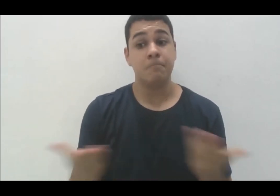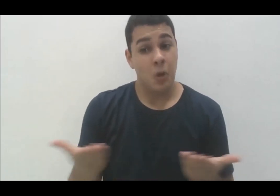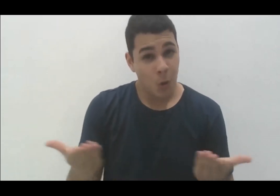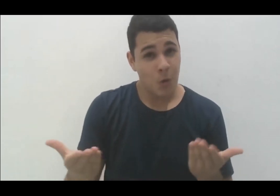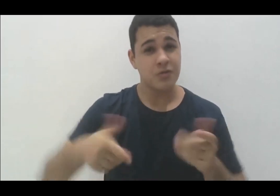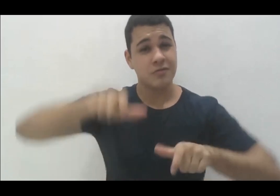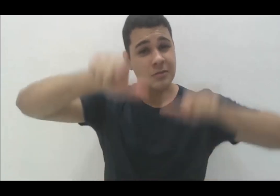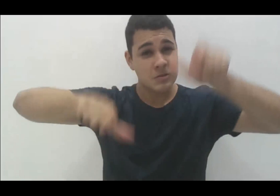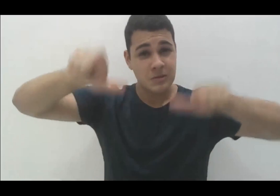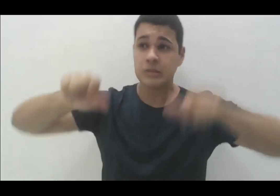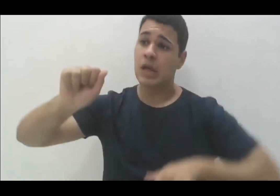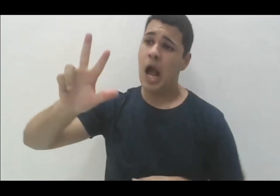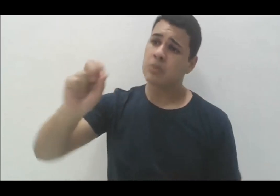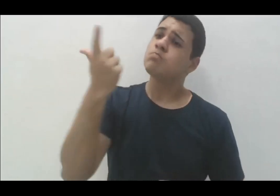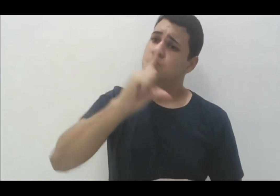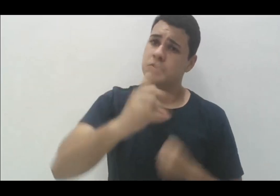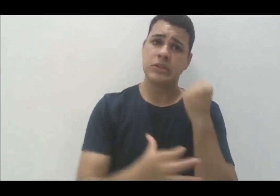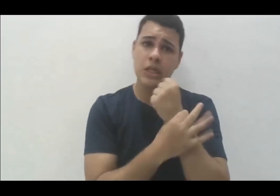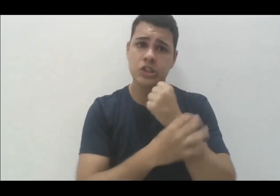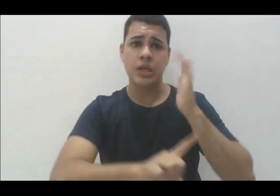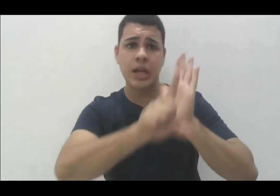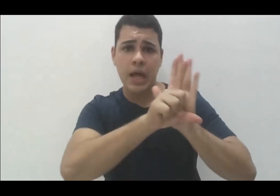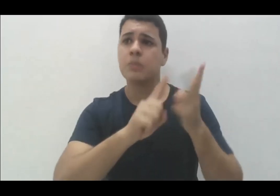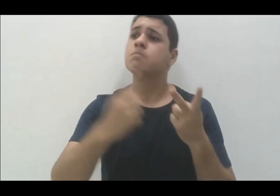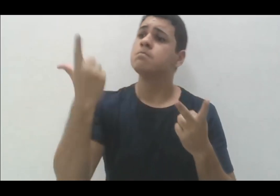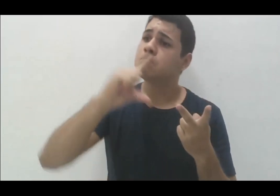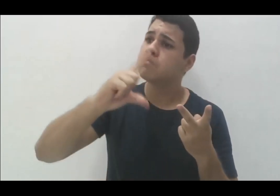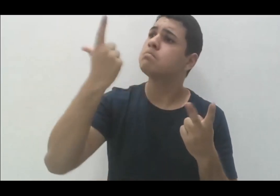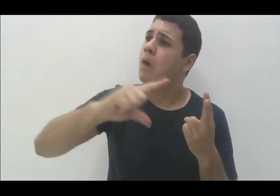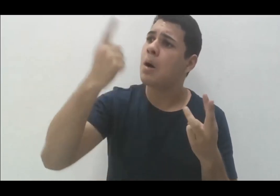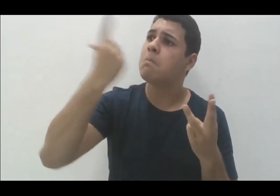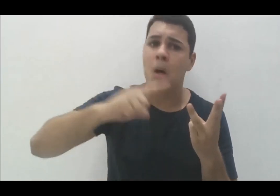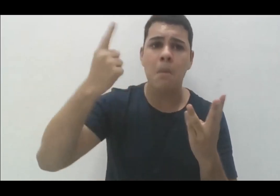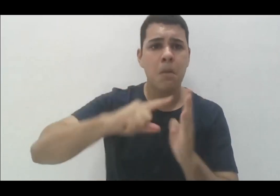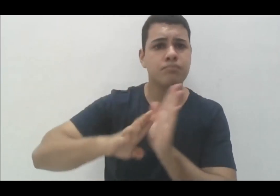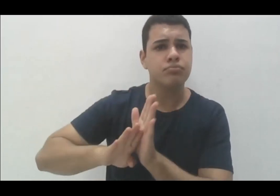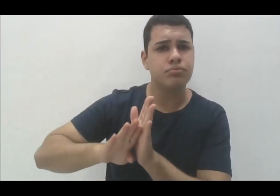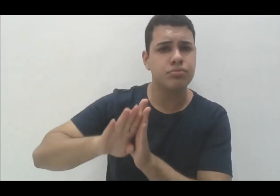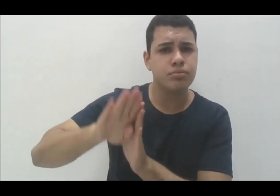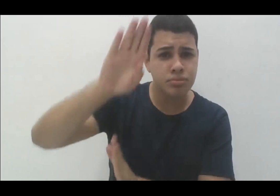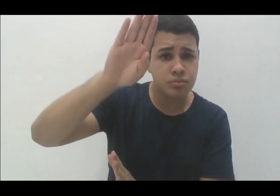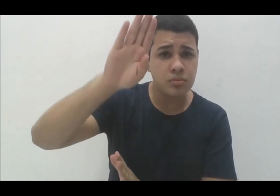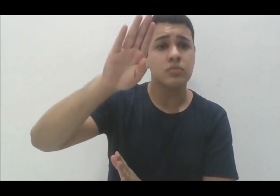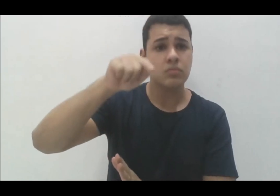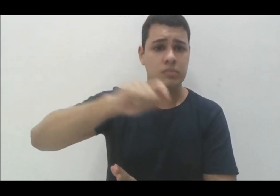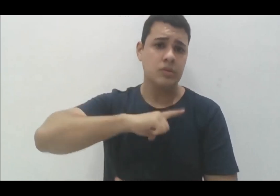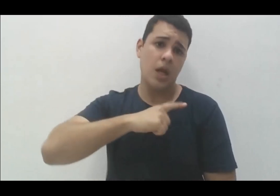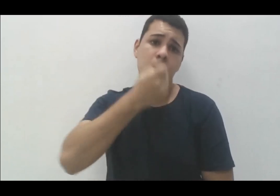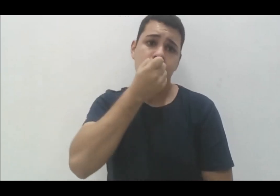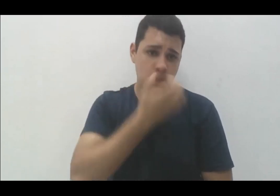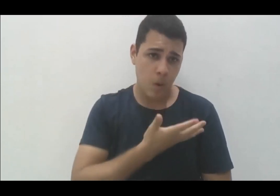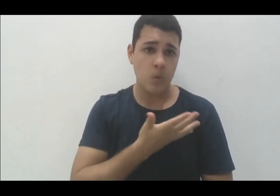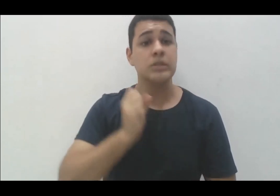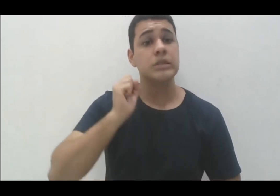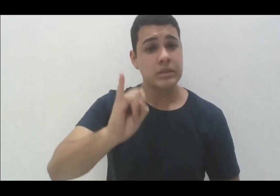de educação inclusiva, de ações afirmativas e o avanço é muito significativo. Se a gente